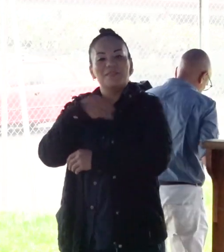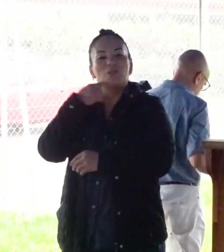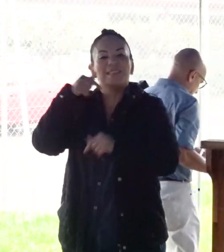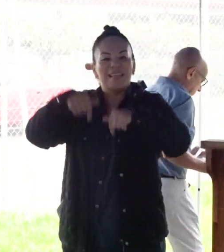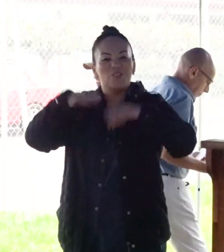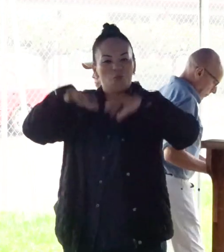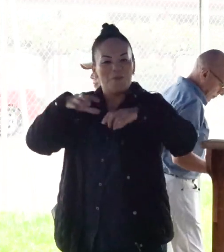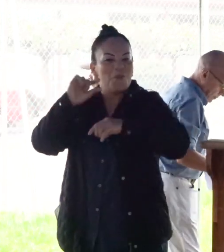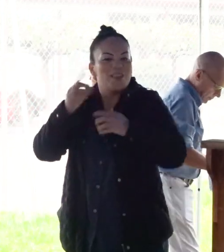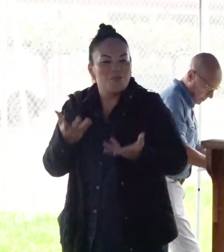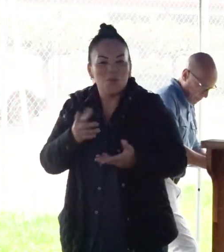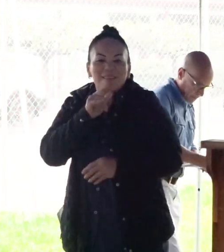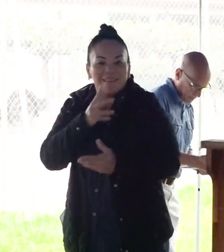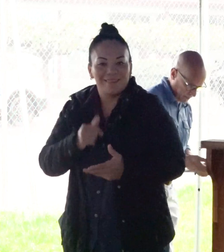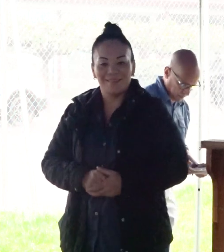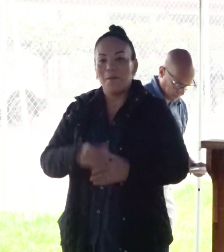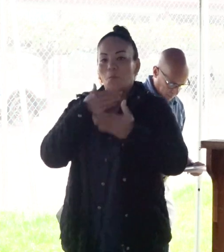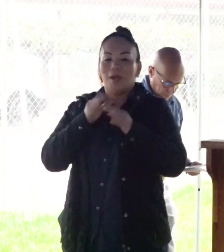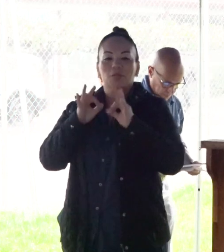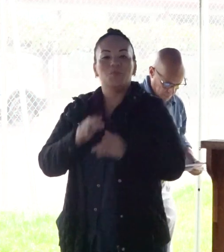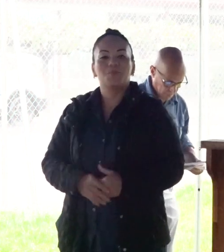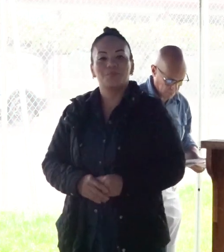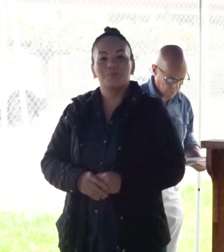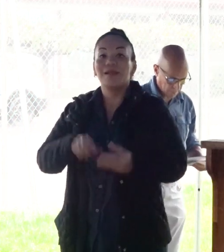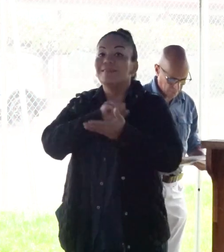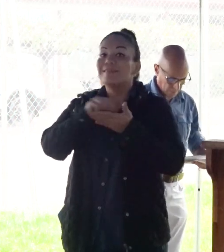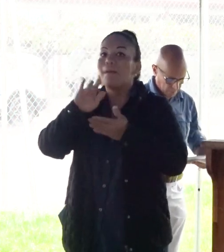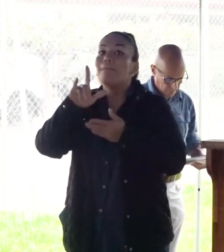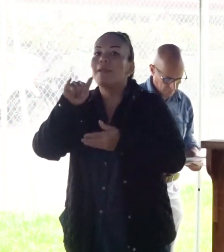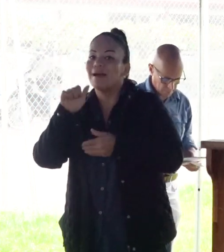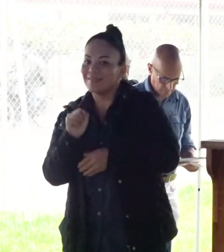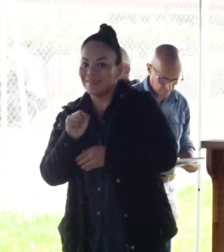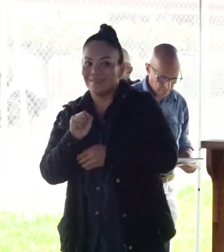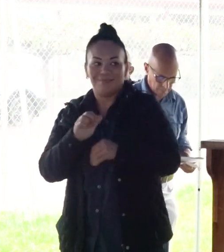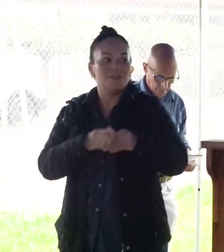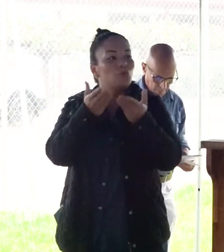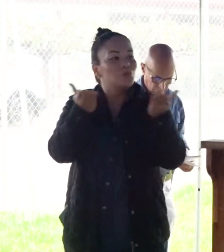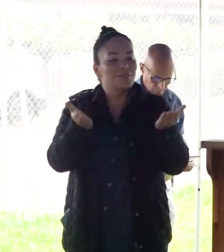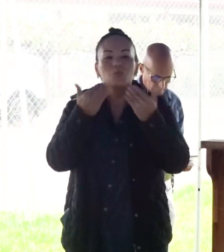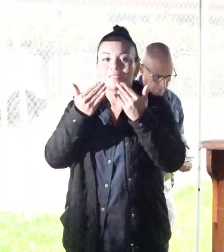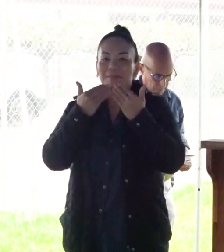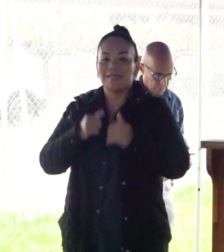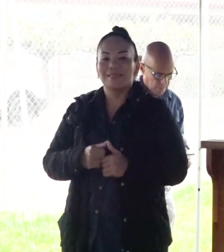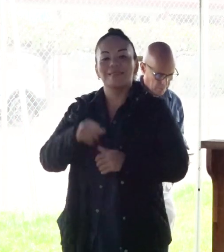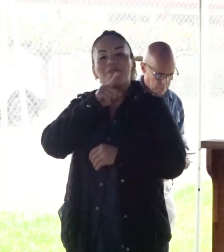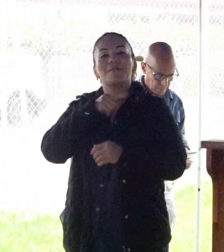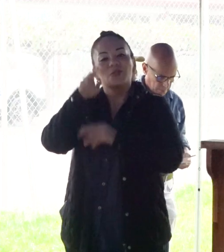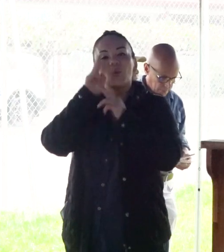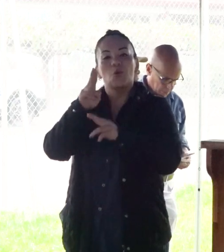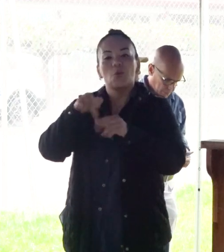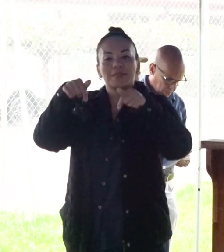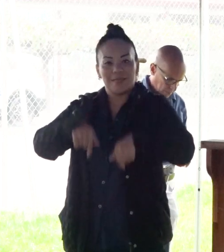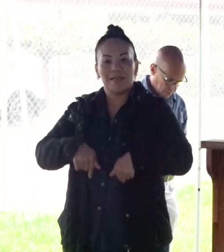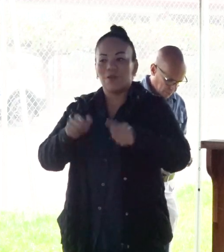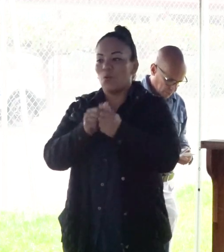¿Quién será? Bueno, San Blas, muchísimas gracias. Es un honor estar aquí,